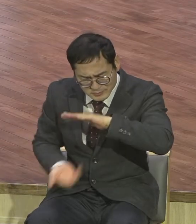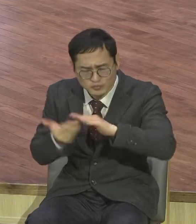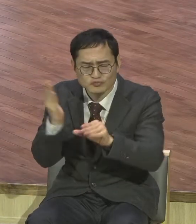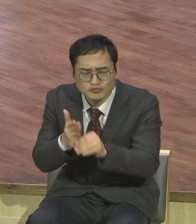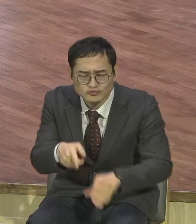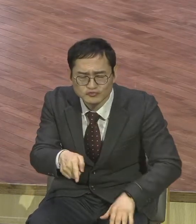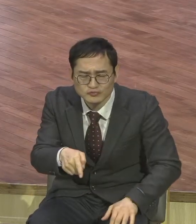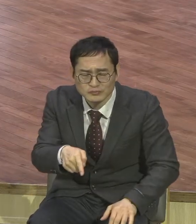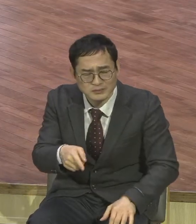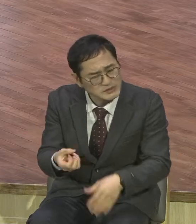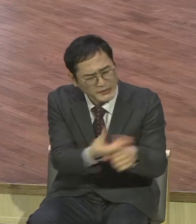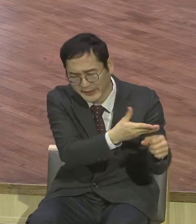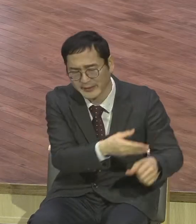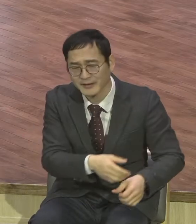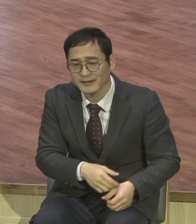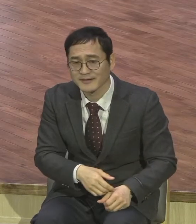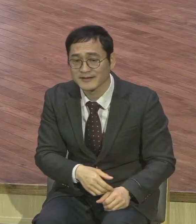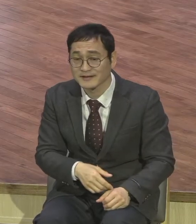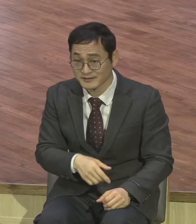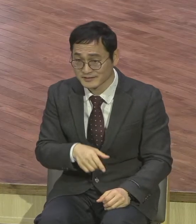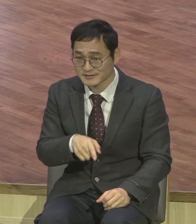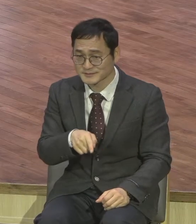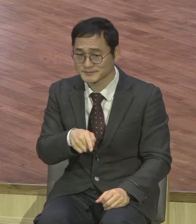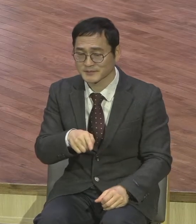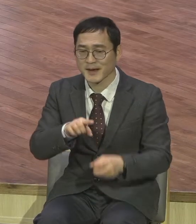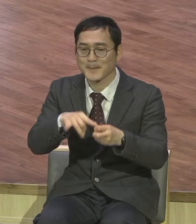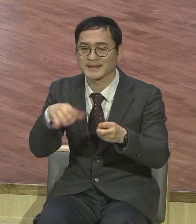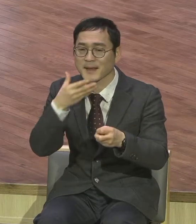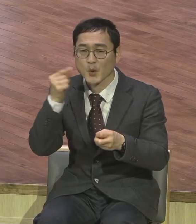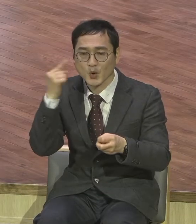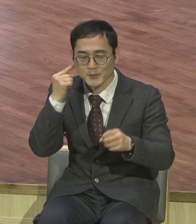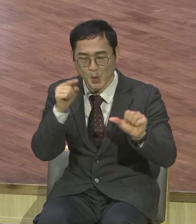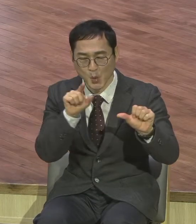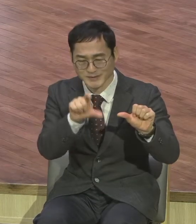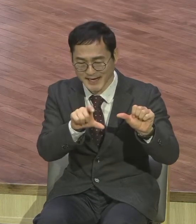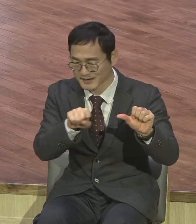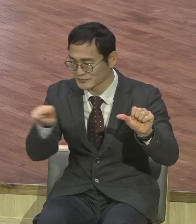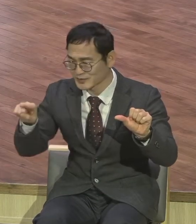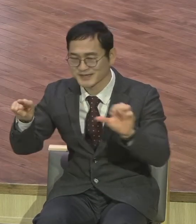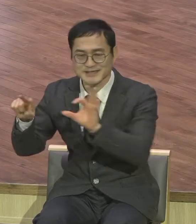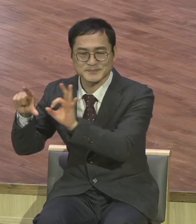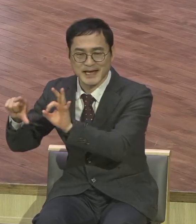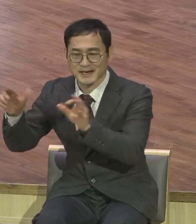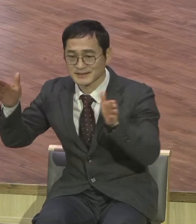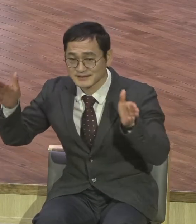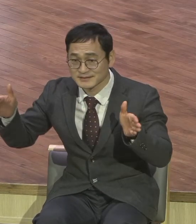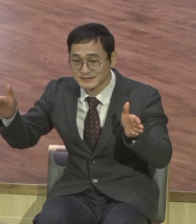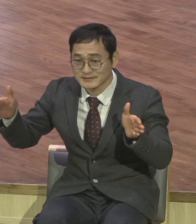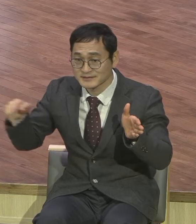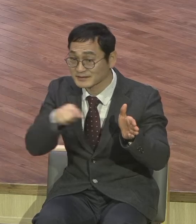예수님께서 마태문 5장부터 10장까지 하신 사역이 이걸 다 증명하잖아요 이거는